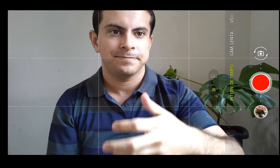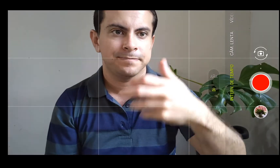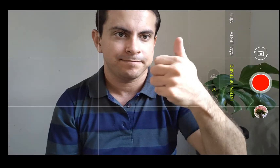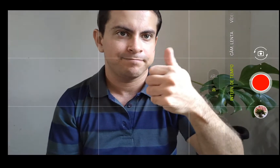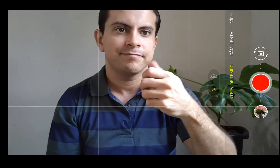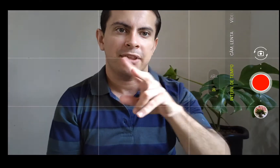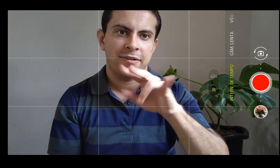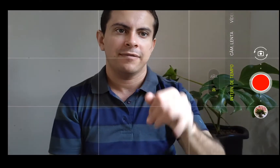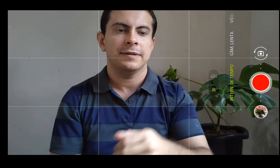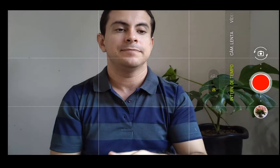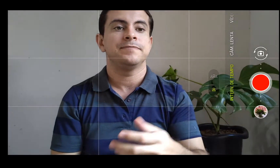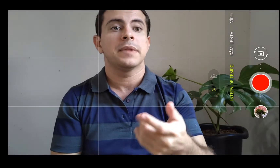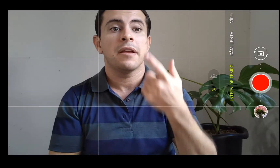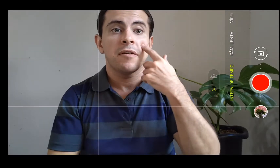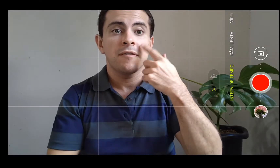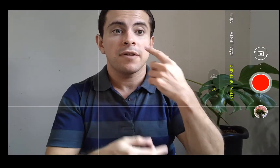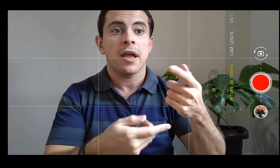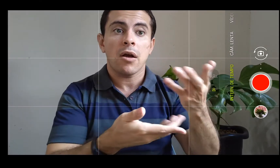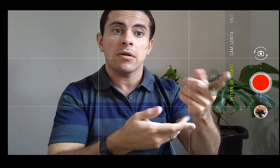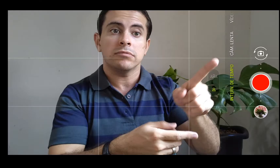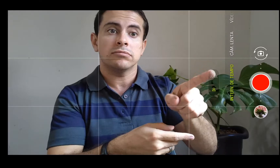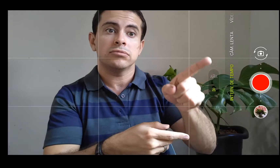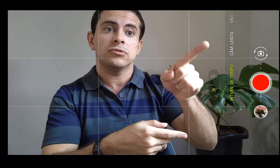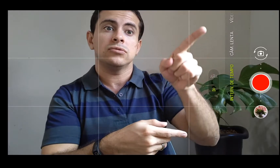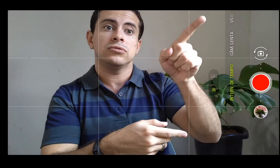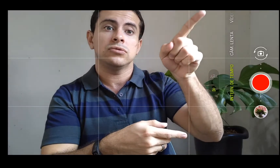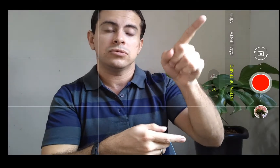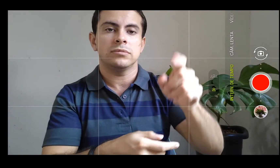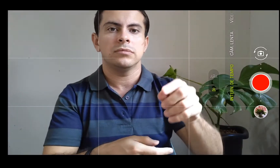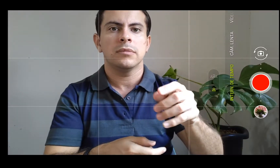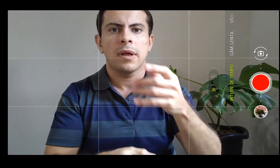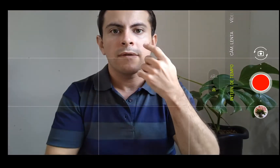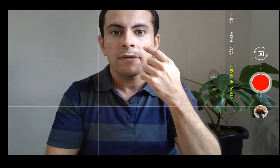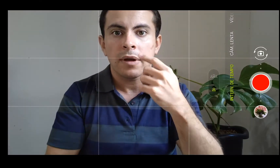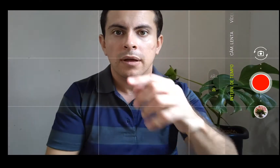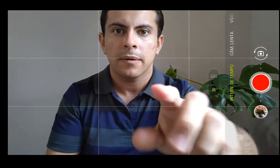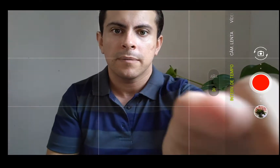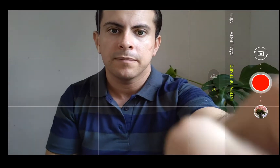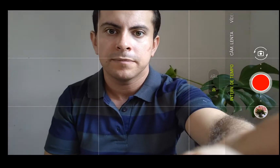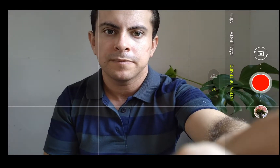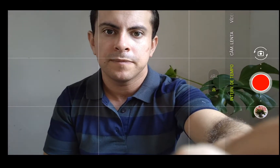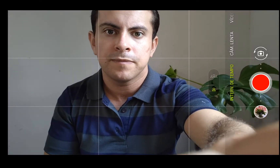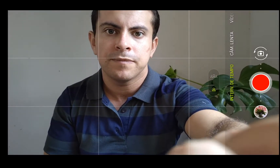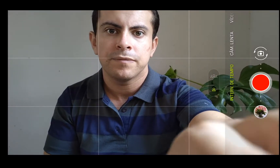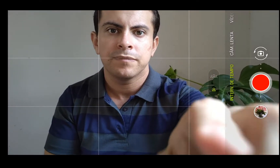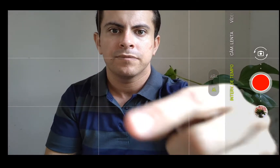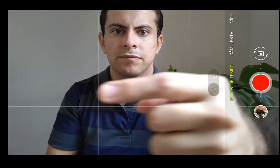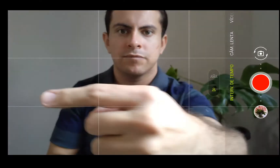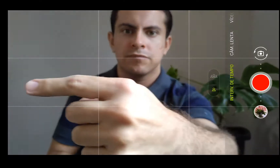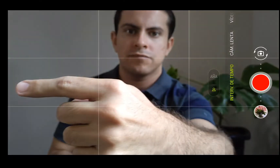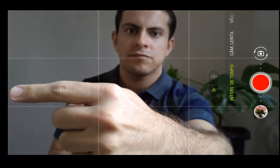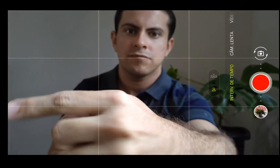Vai passar mais rápido. Aí, temos as opções, né, de gravar de HD a 4K. Isso, né, no